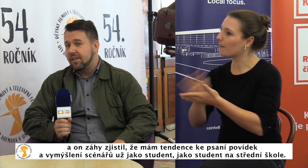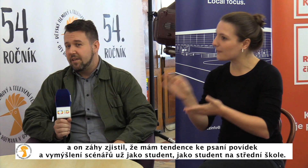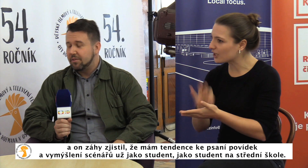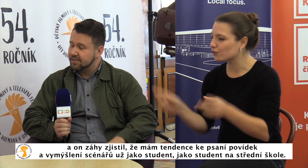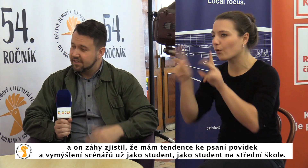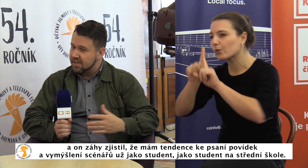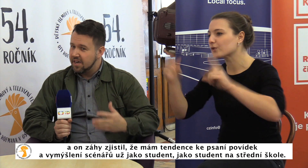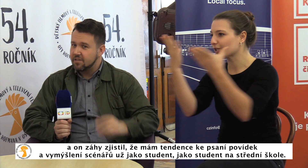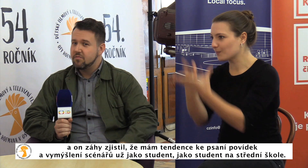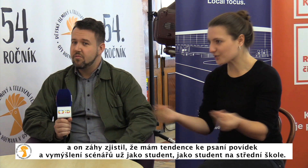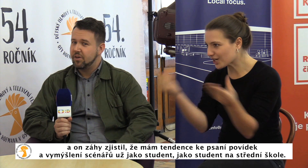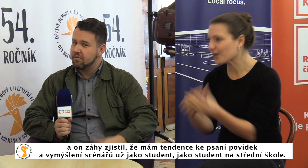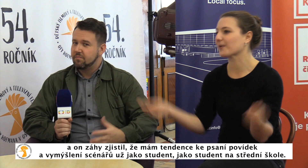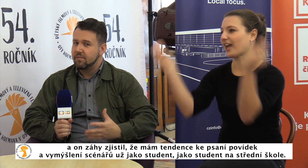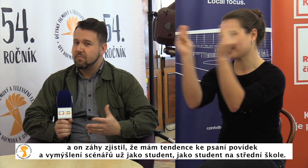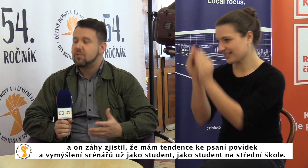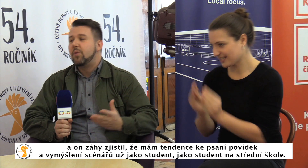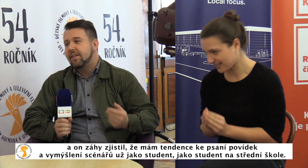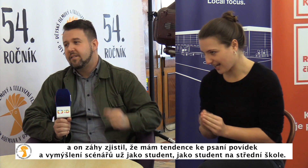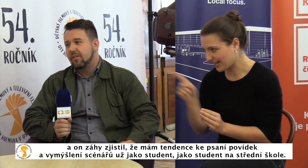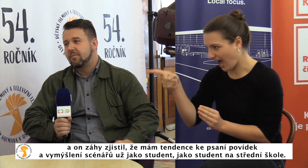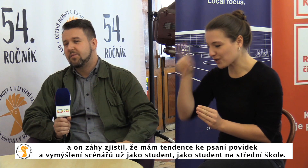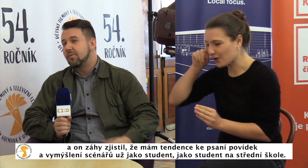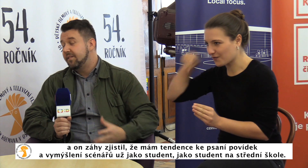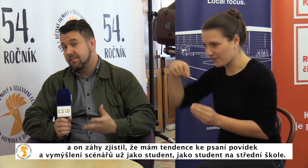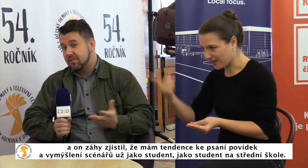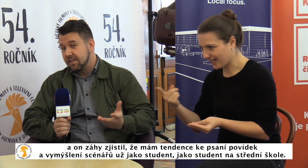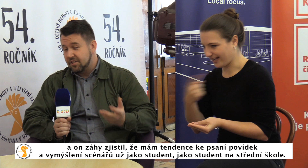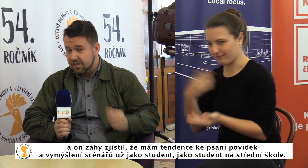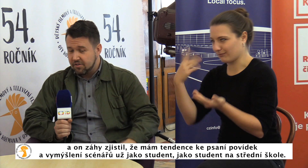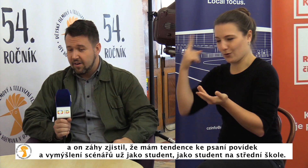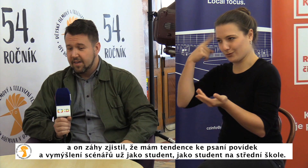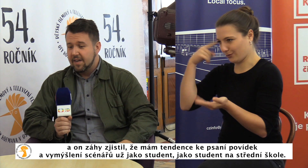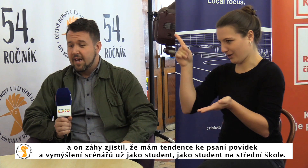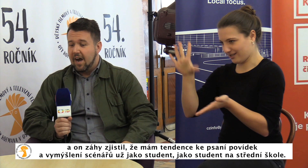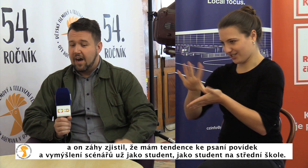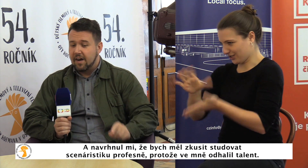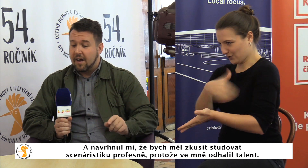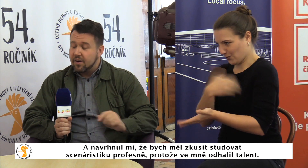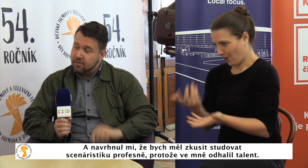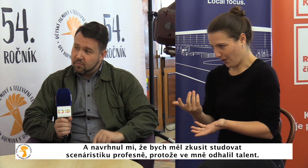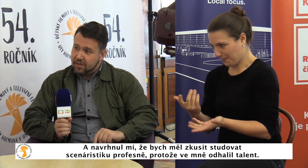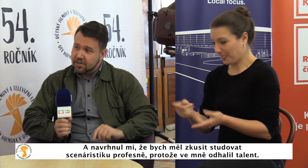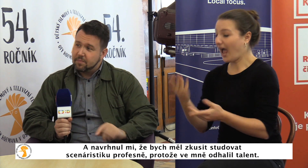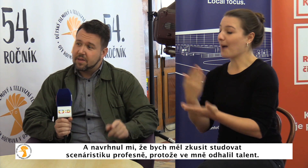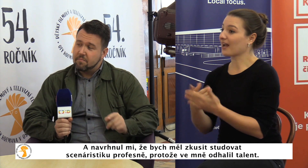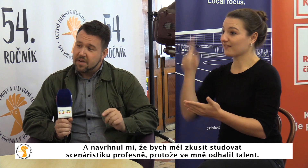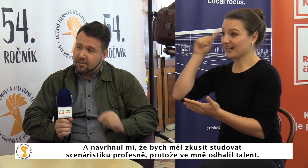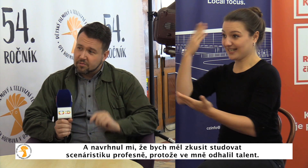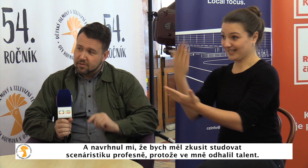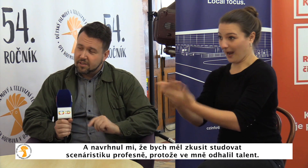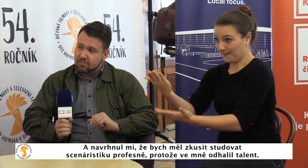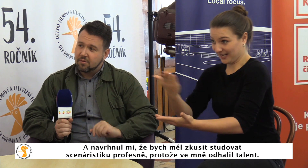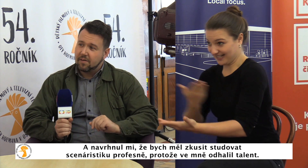vymýšlení prostě scénářů, už jako student, jako student na střední škole. A navrhnul mi, že bych